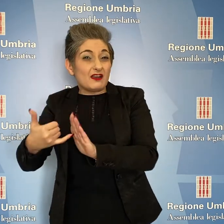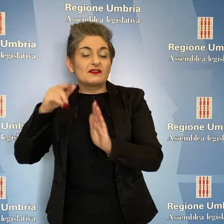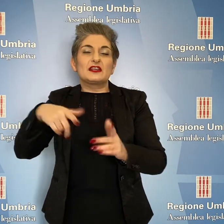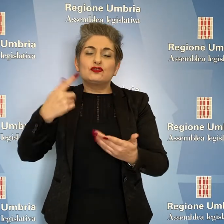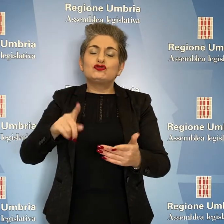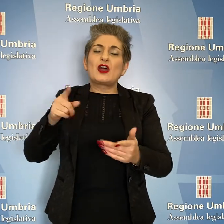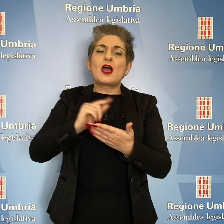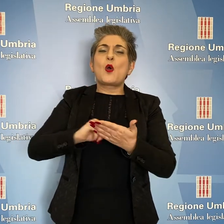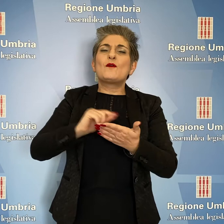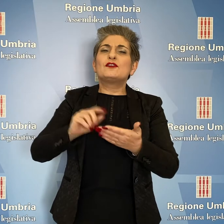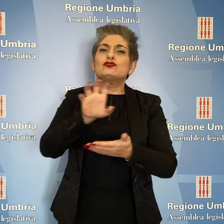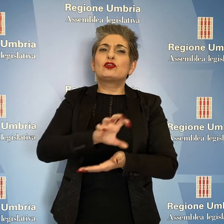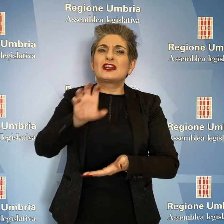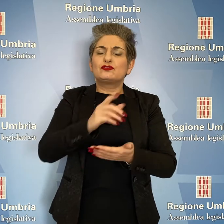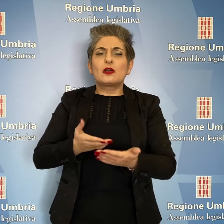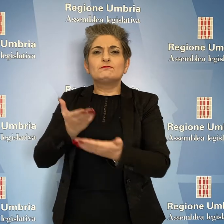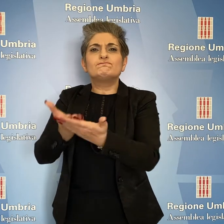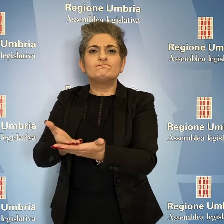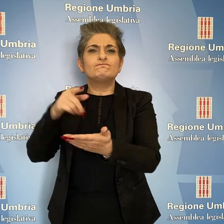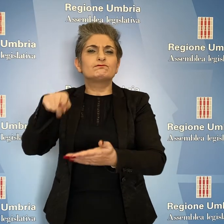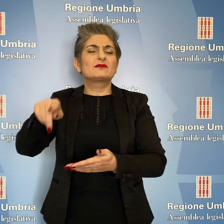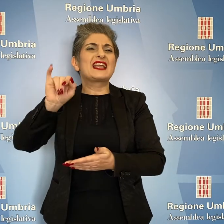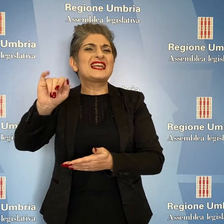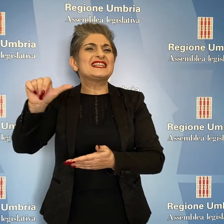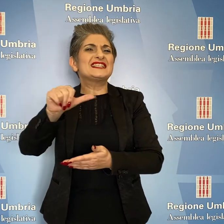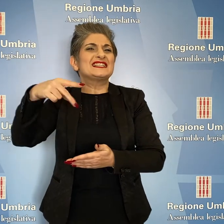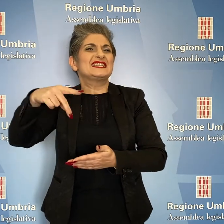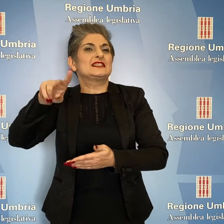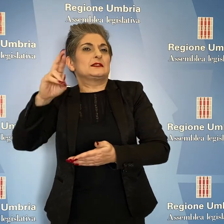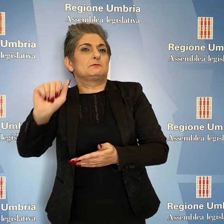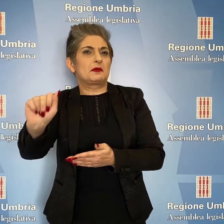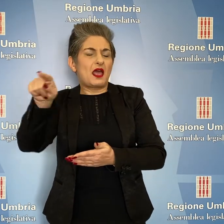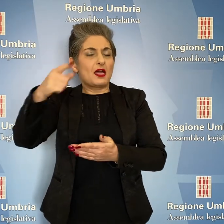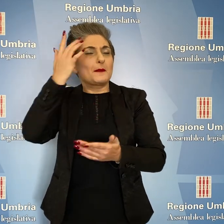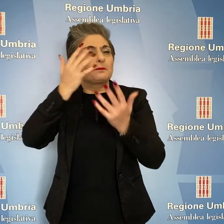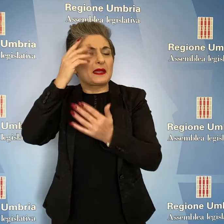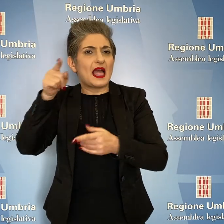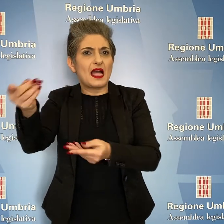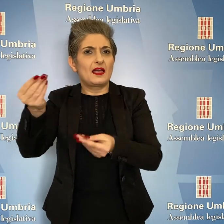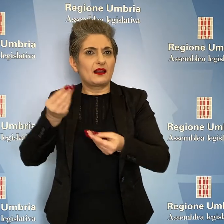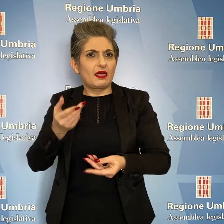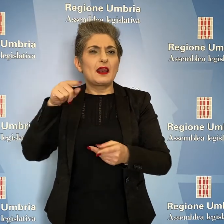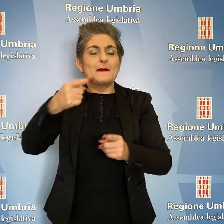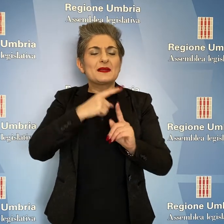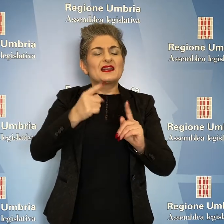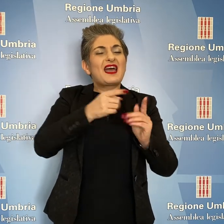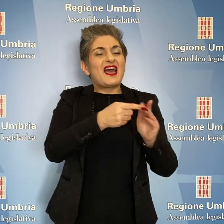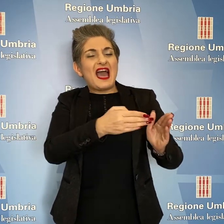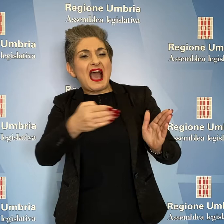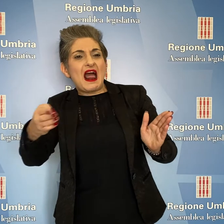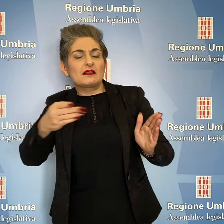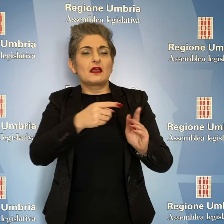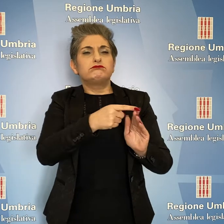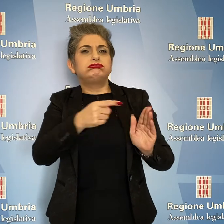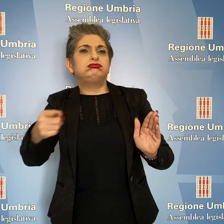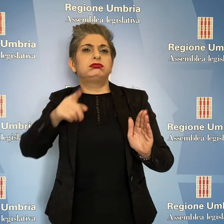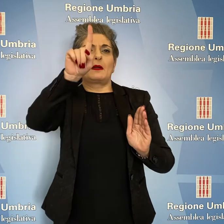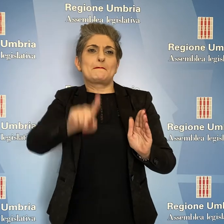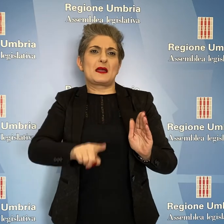regionali hanno avanzato richiesta di parere all'ISPRA per avere l'avallo riguardo l'allungamento del calendario fino